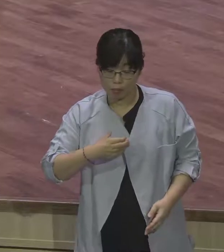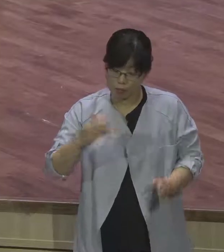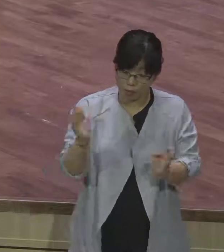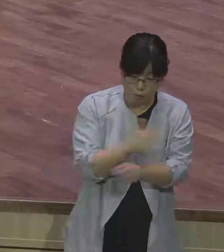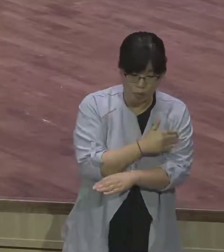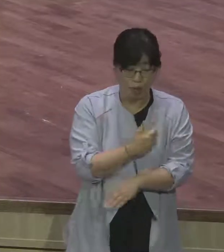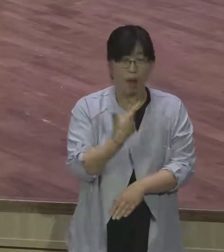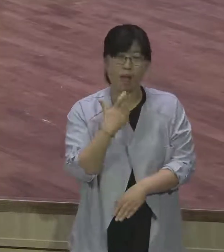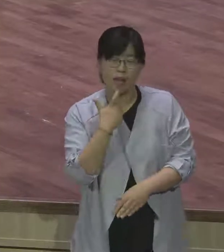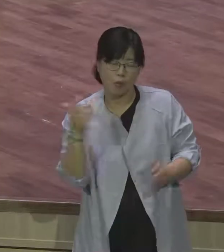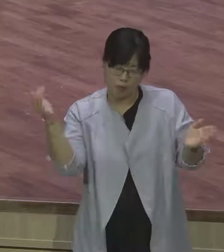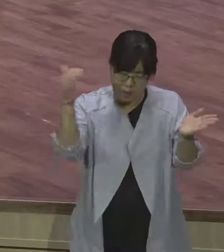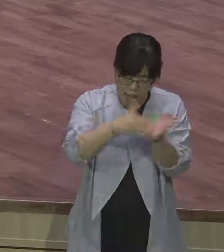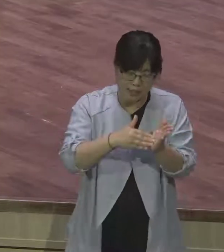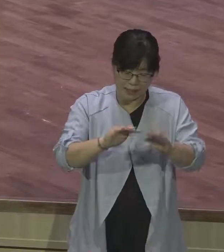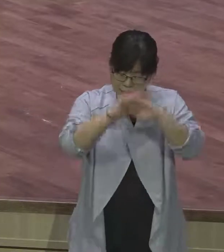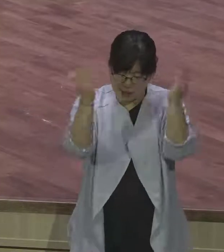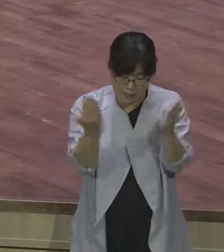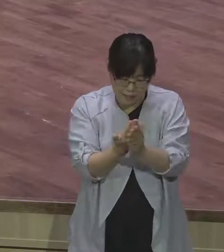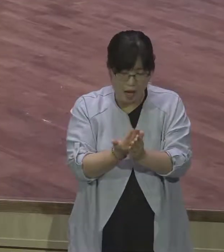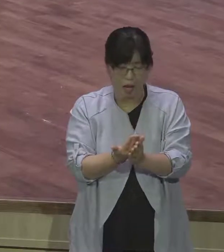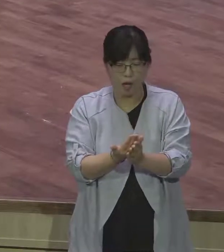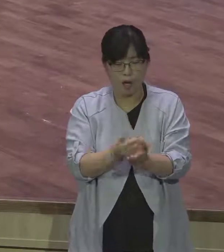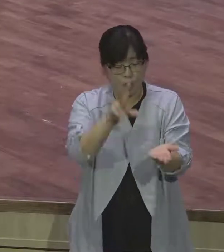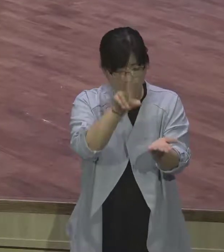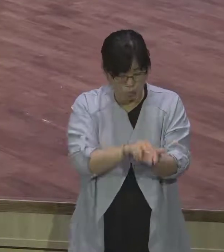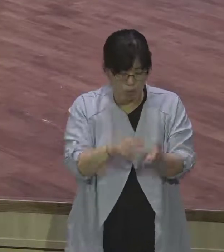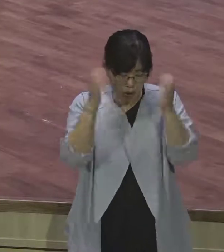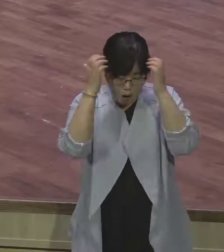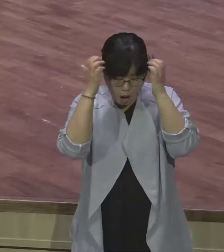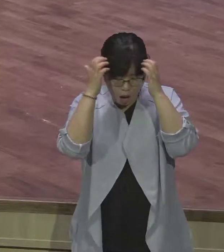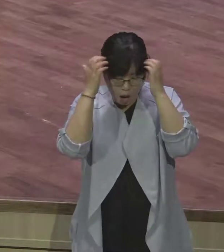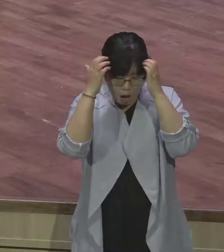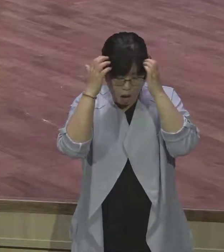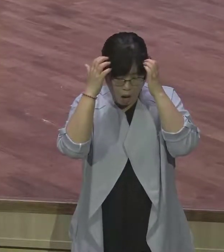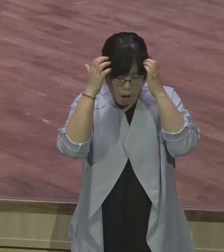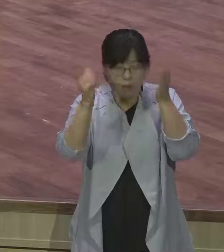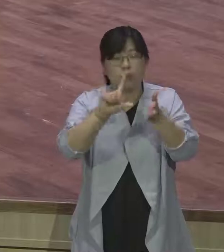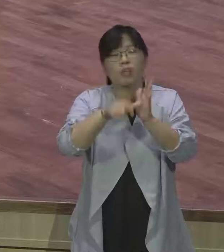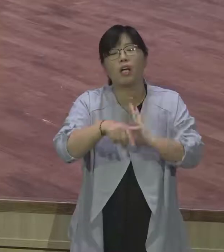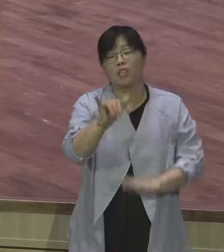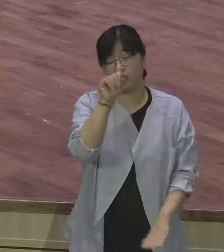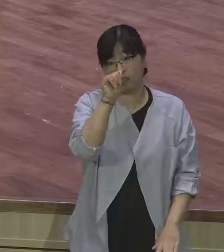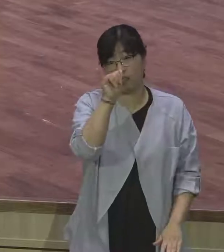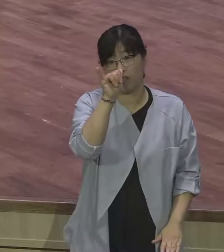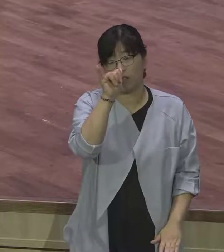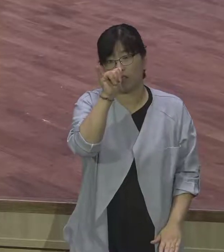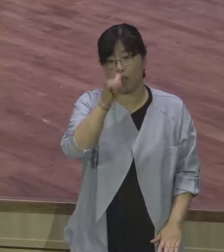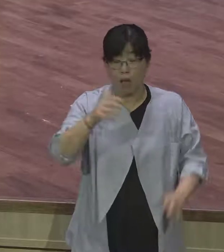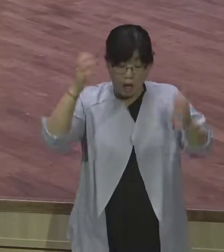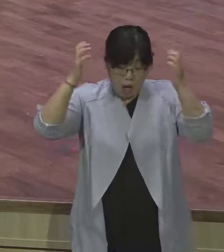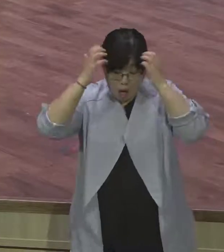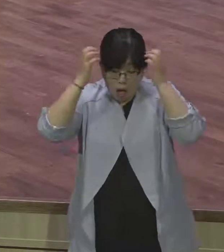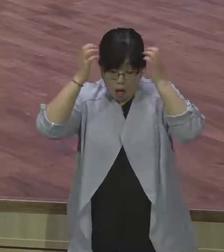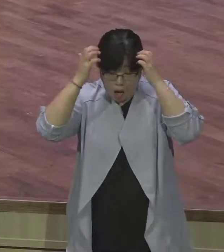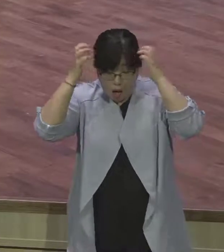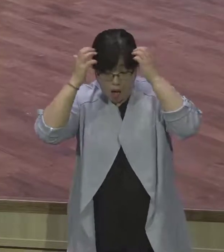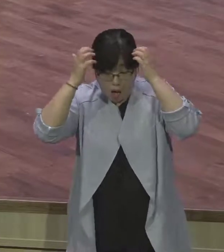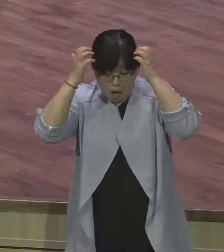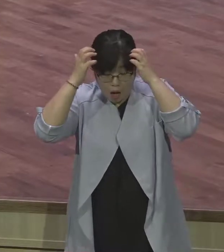하나님이 야곱을 단련시켜가지고 야곱을 서시겠다는 의미가 있는 거예요. 연단이 왔다는 것 자체가.